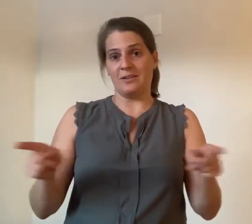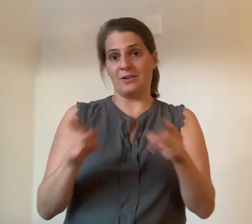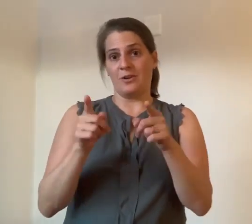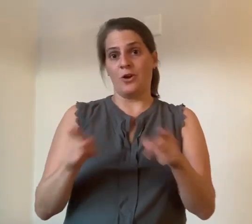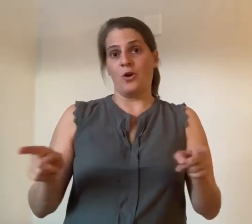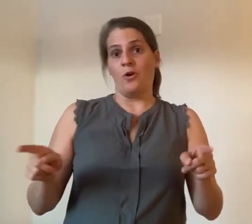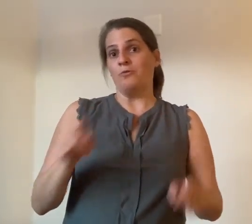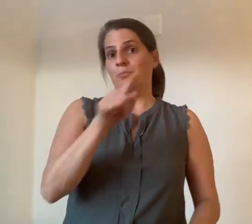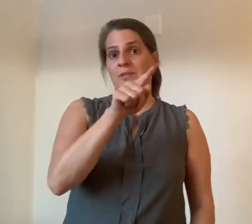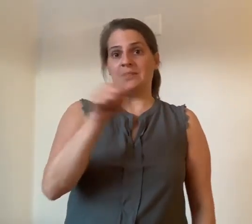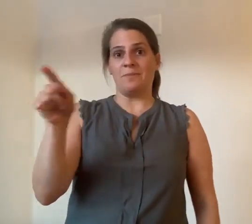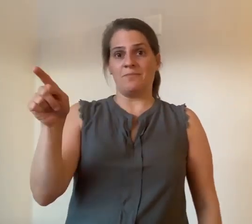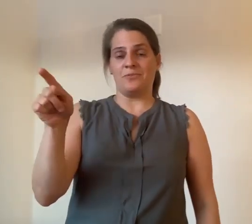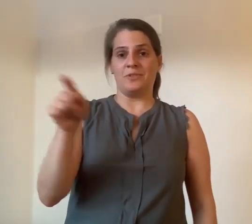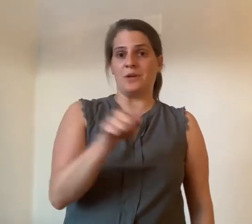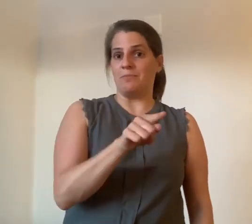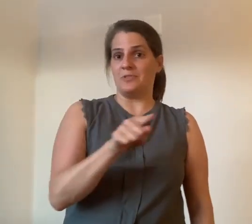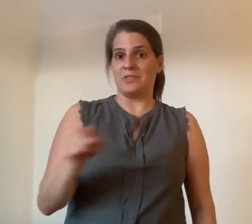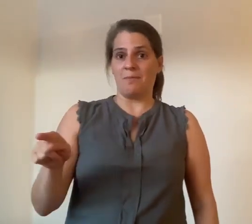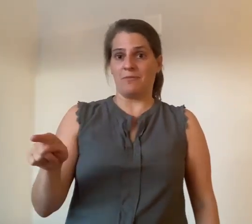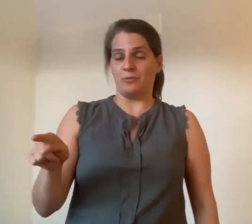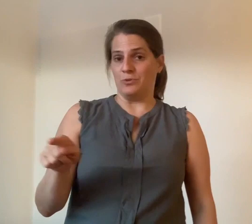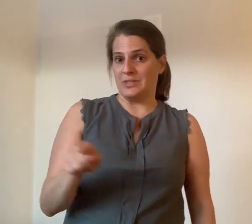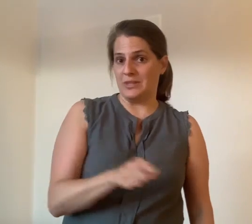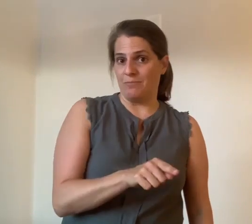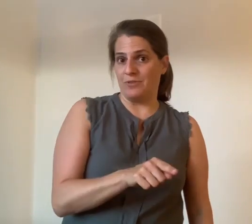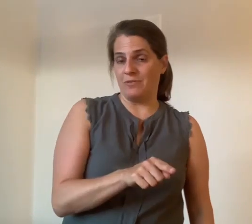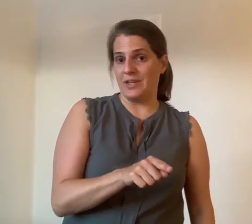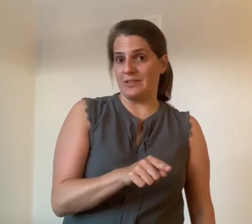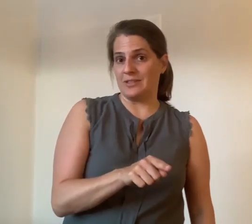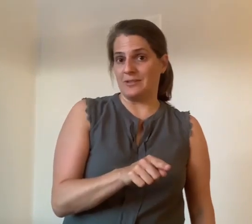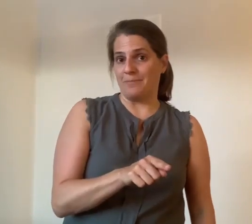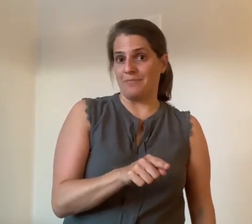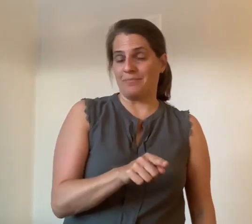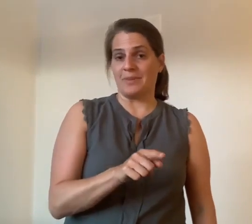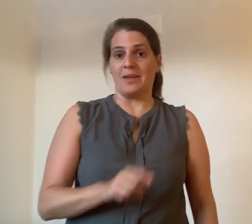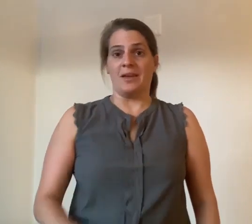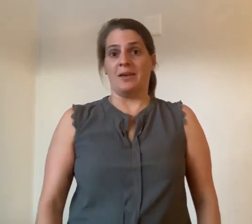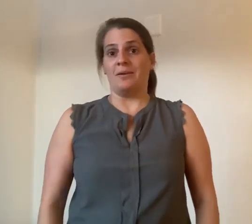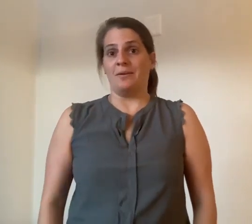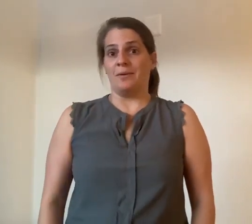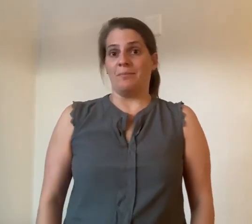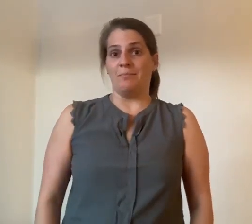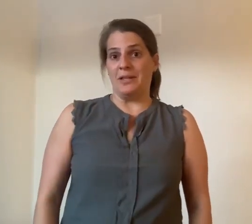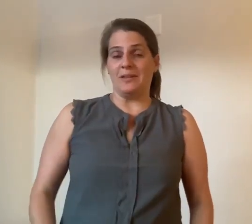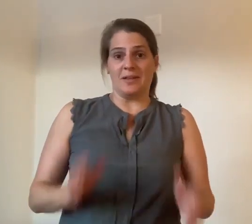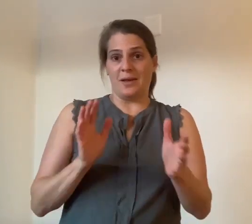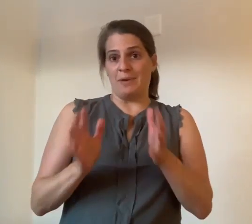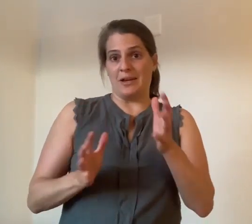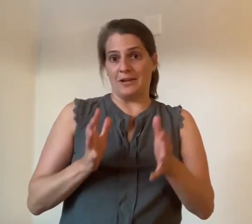vom Zipf-Zapf-Zepf- und Zipfelwitz mit Gebärden.